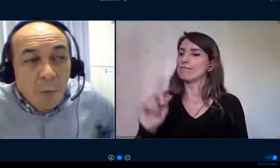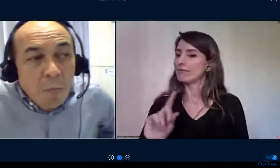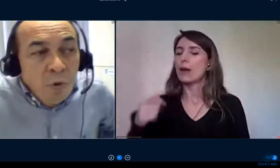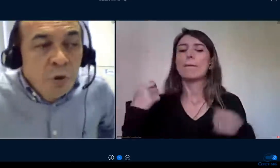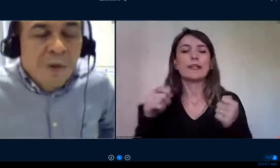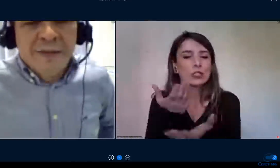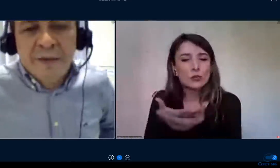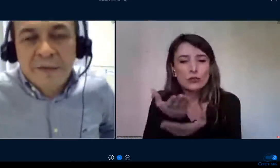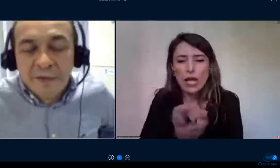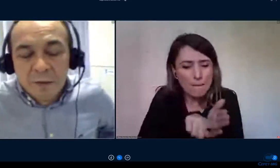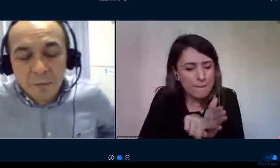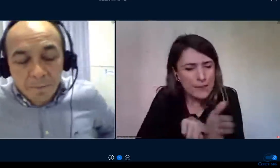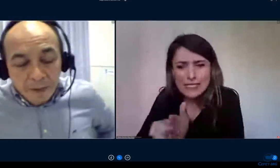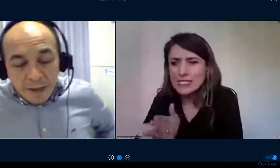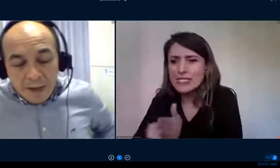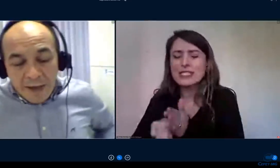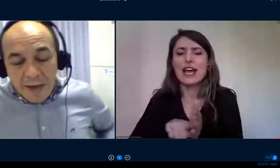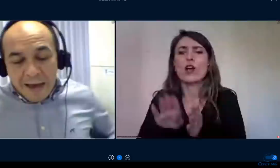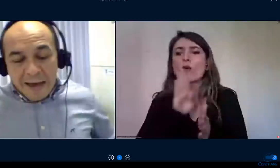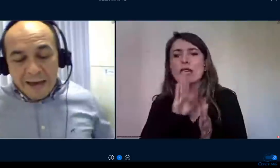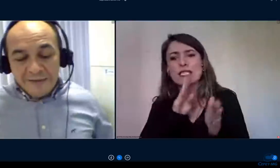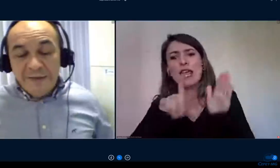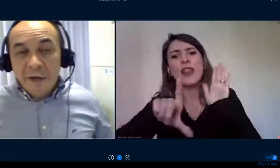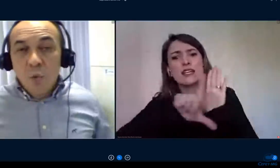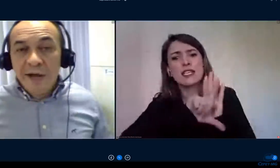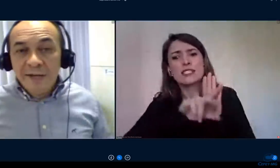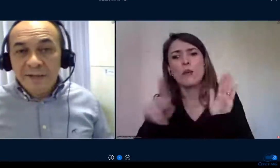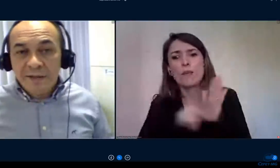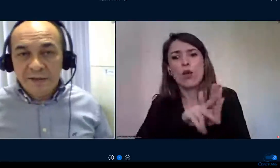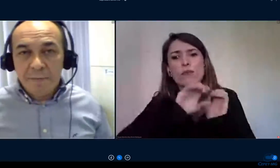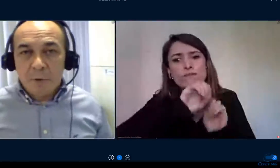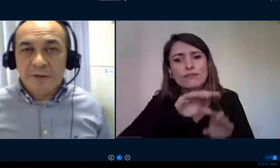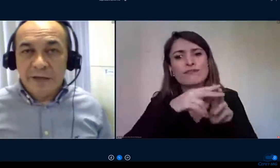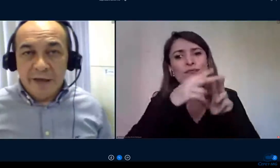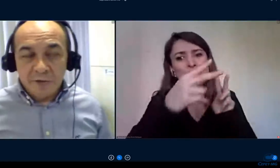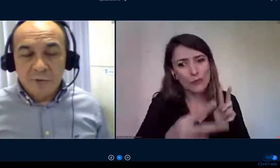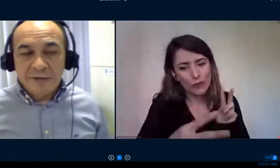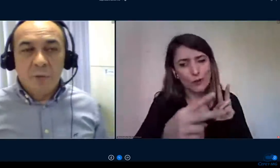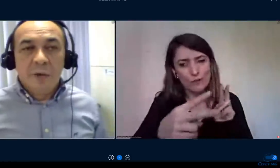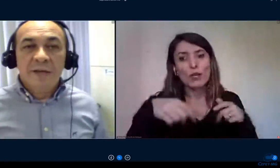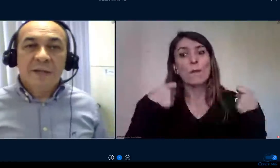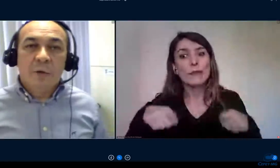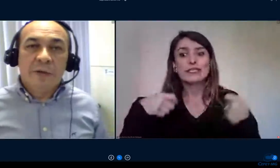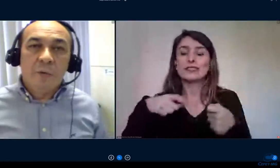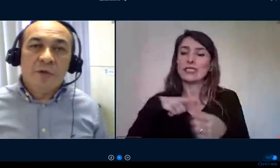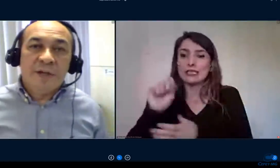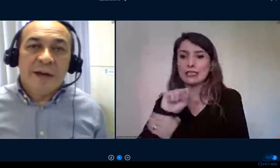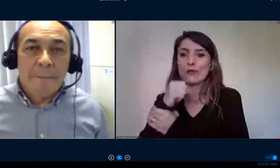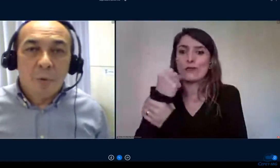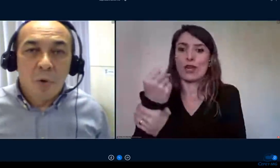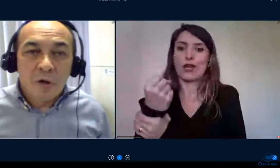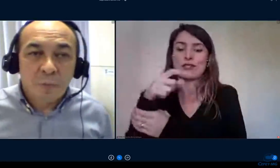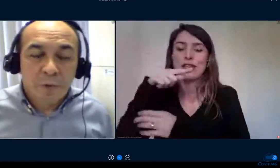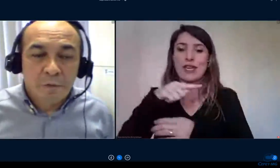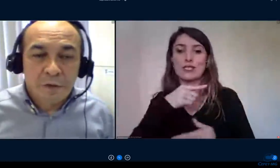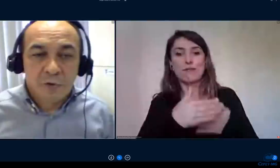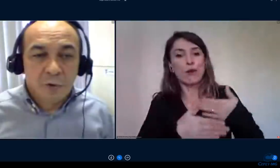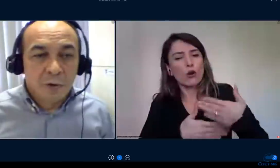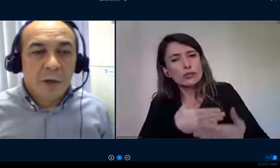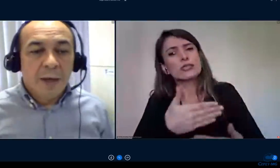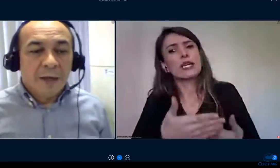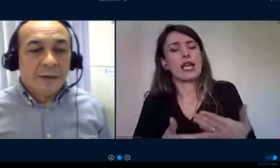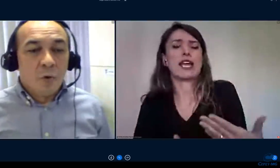chamo muito a atenção a segurança desse processo a segurança que eu tenho que gerar para o nosso